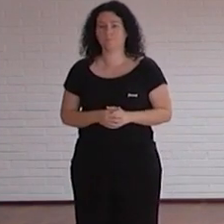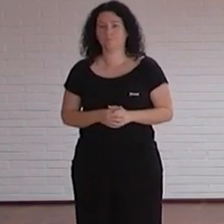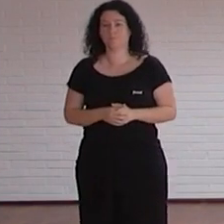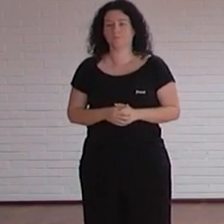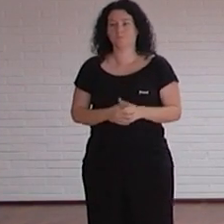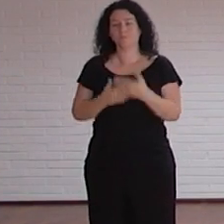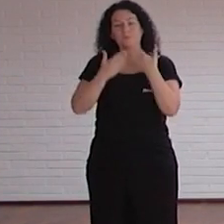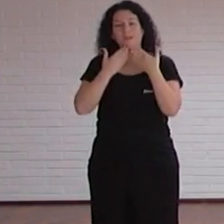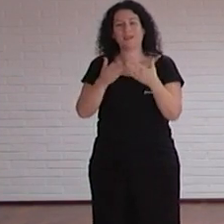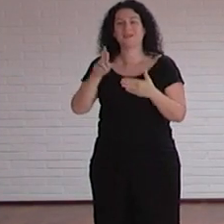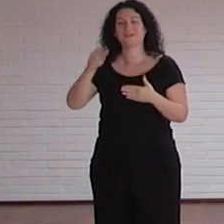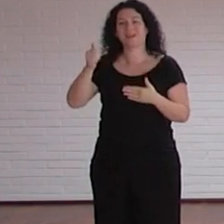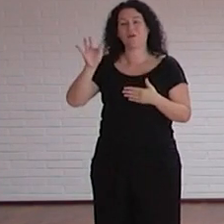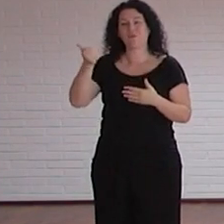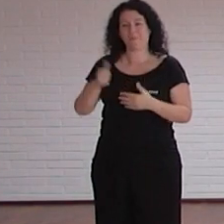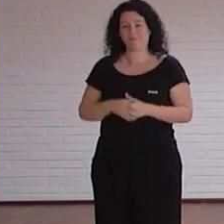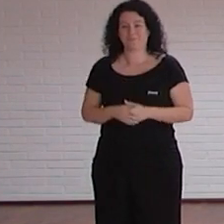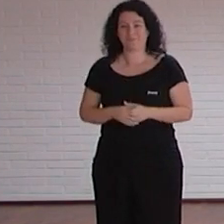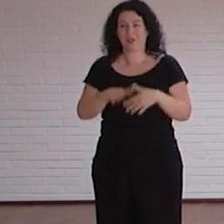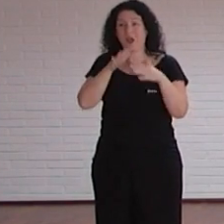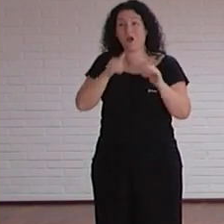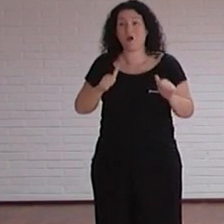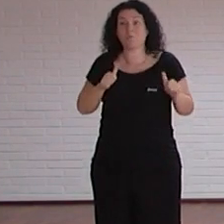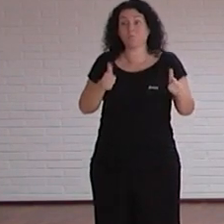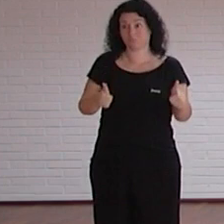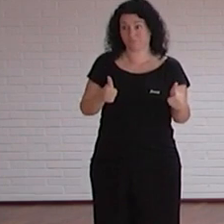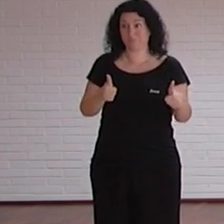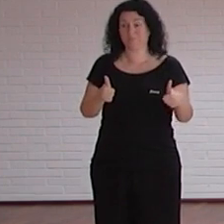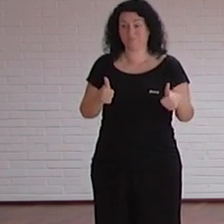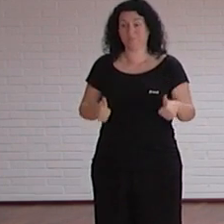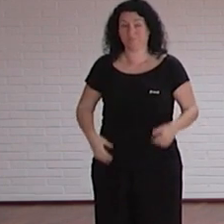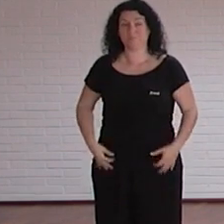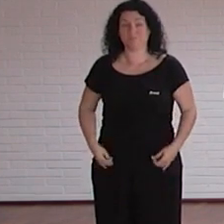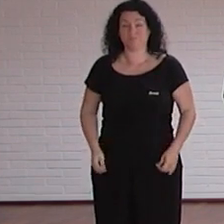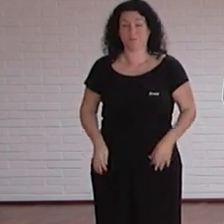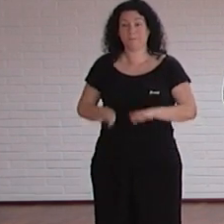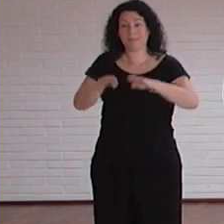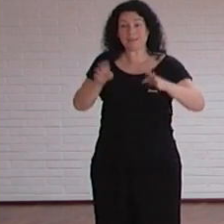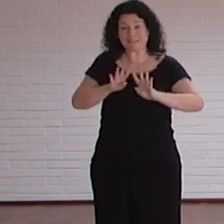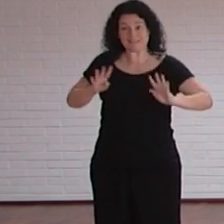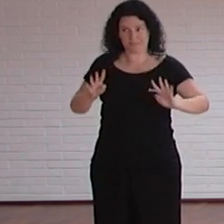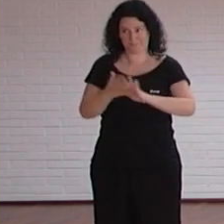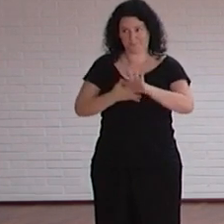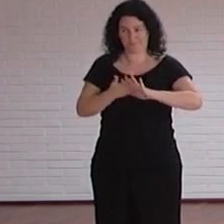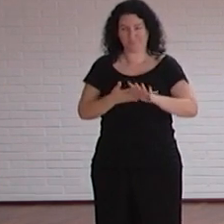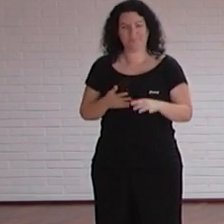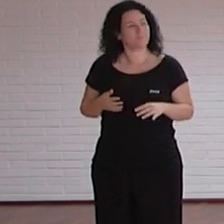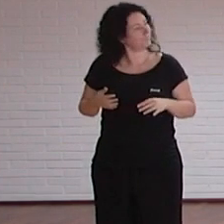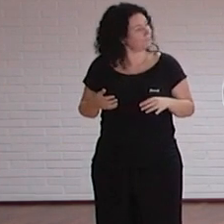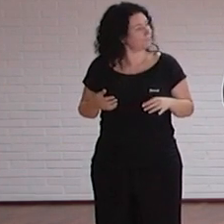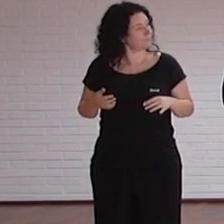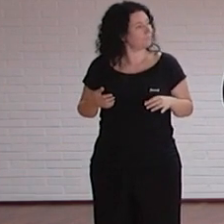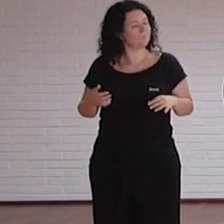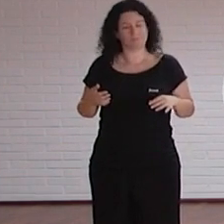gracias Rafa vamos a empezar con la mesa redonda y vamos a empezar pues la última que